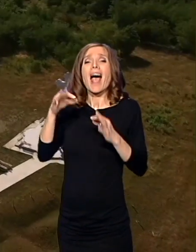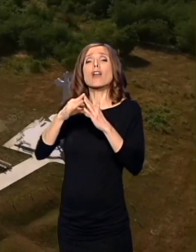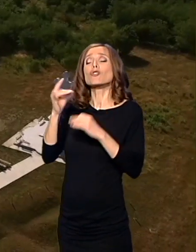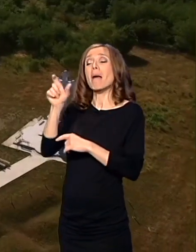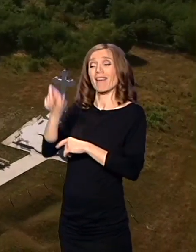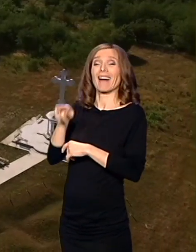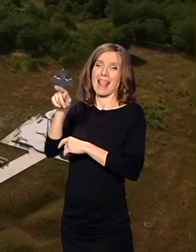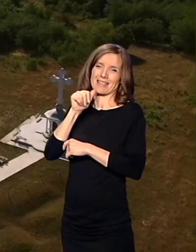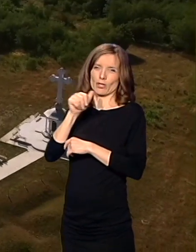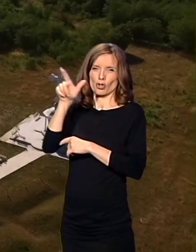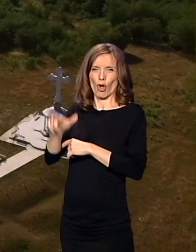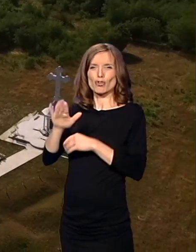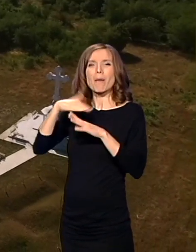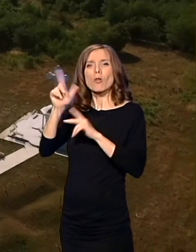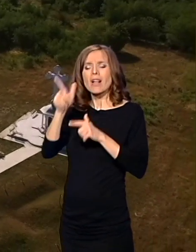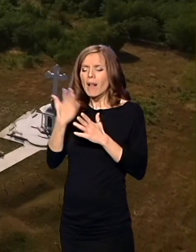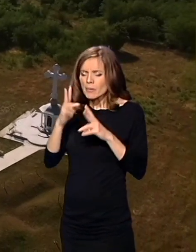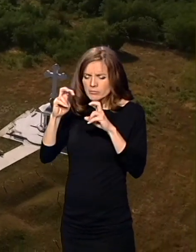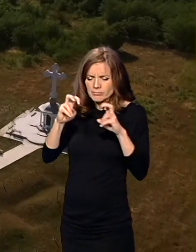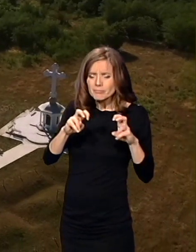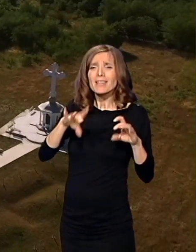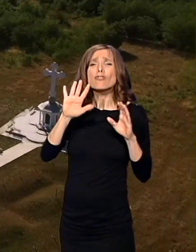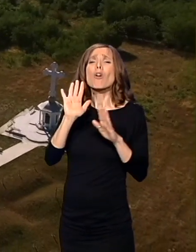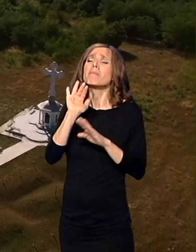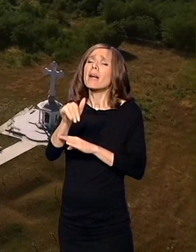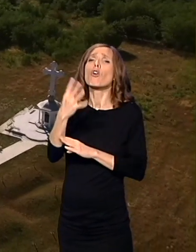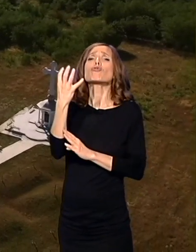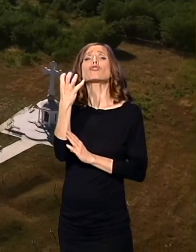evidentirao je preko 400. civilnih žrtava.